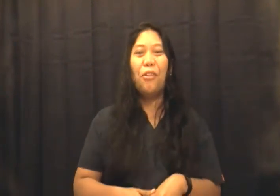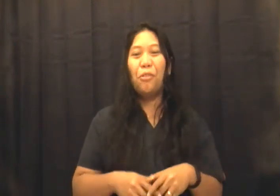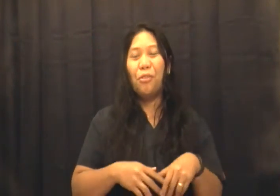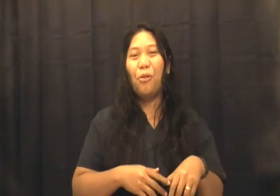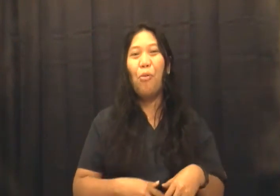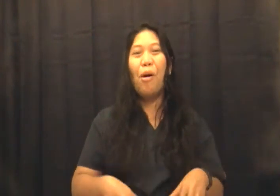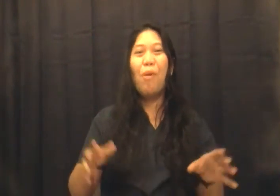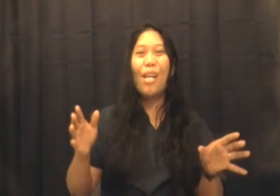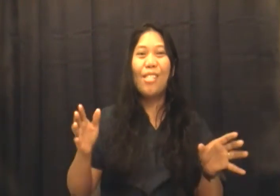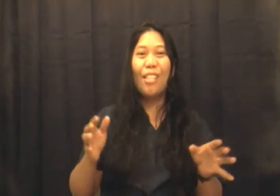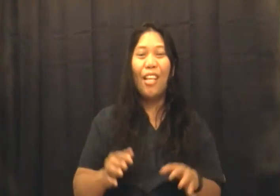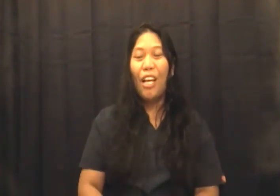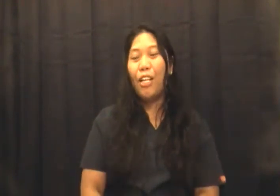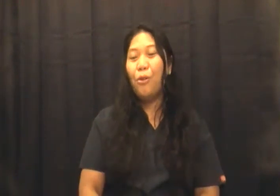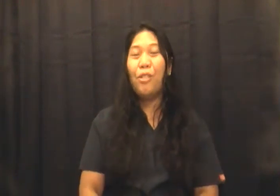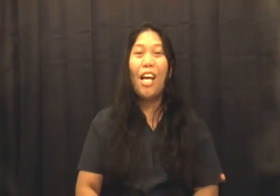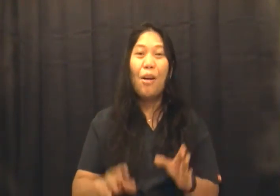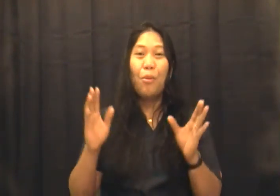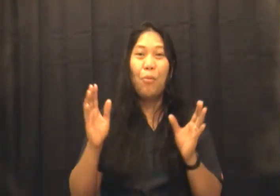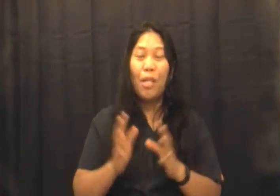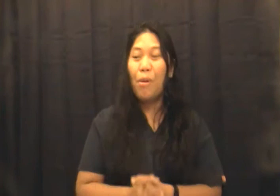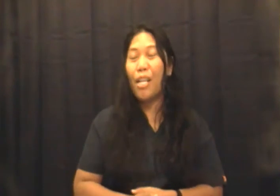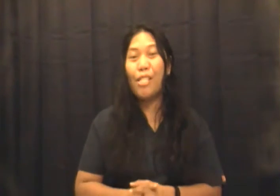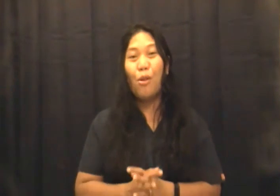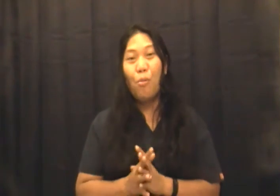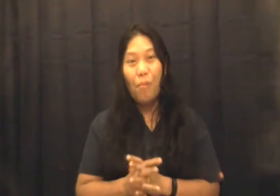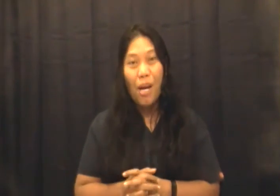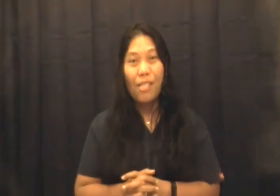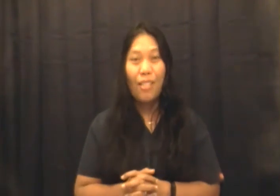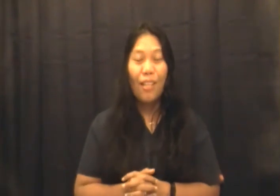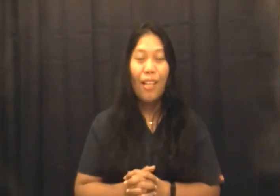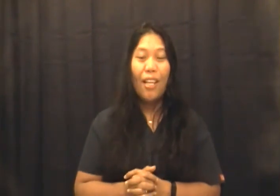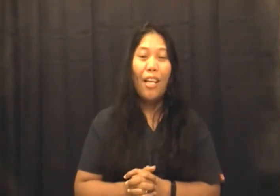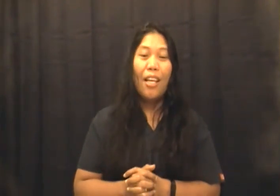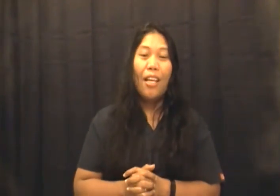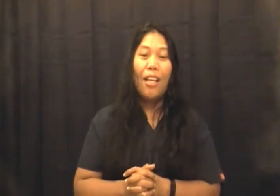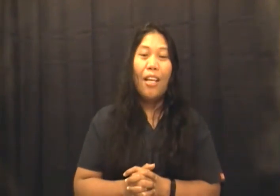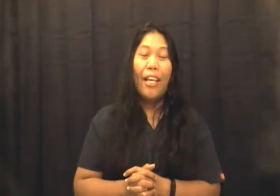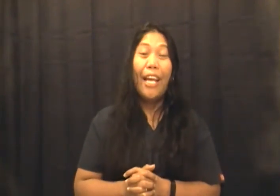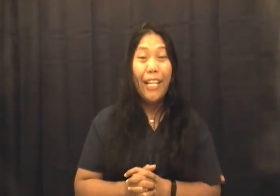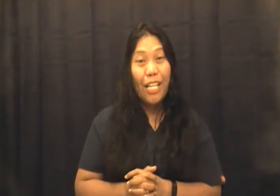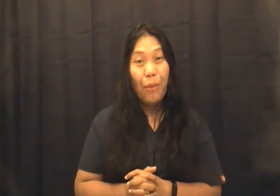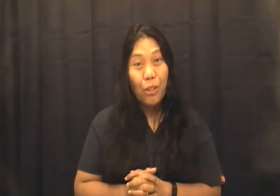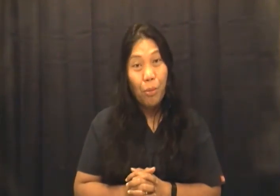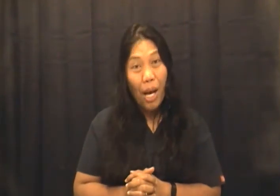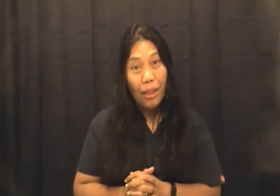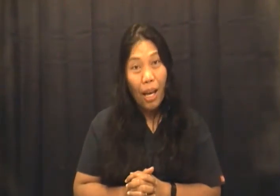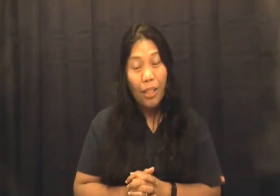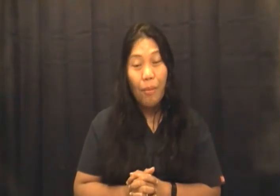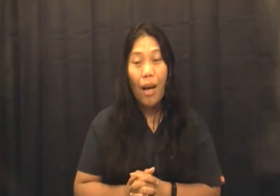ayun, lumabas. Yun na ang problema. Kasi lumabas. Eh, hindi naman yung bata. Diba?